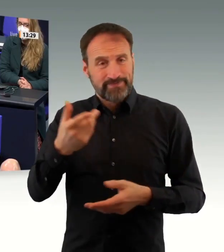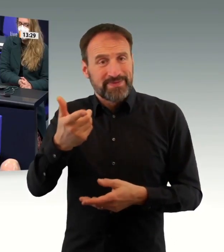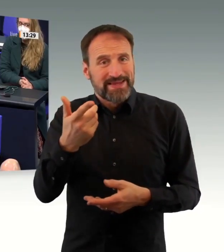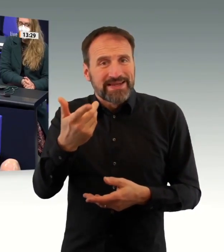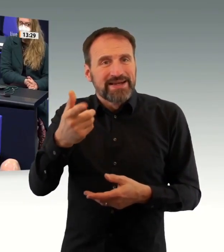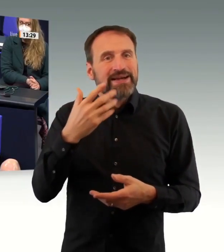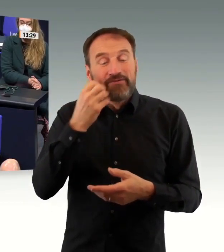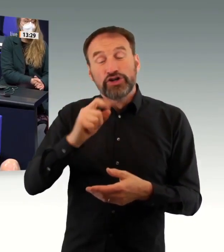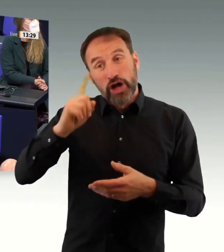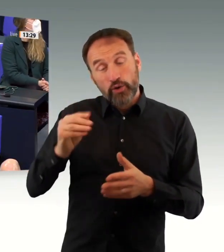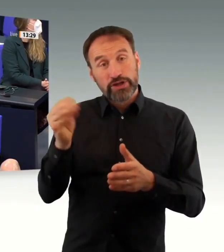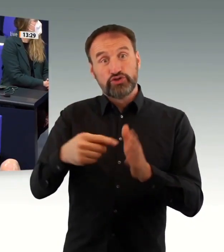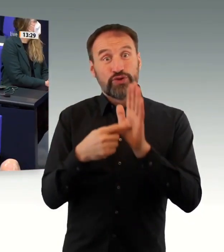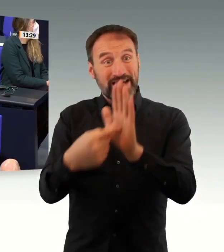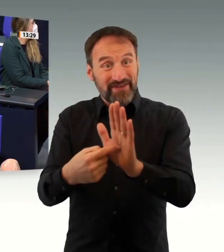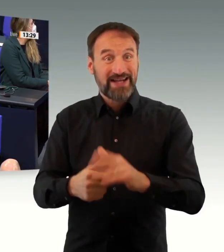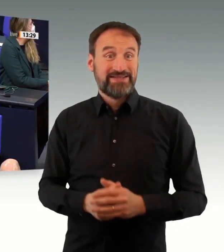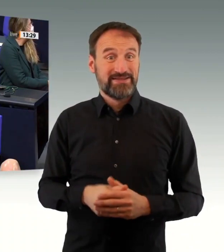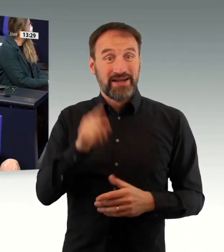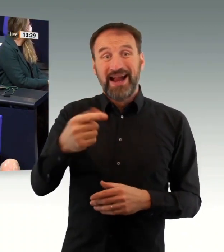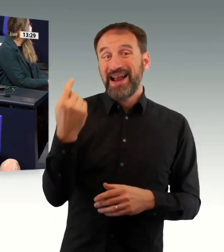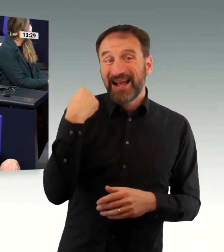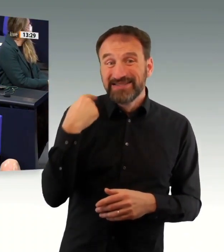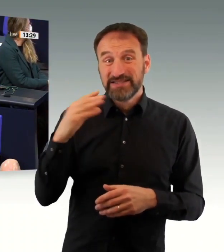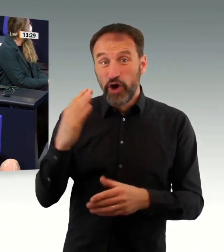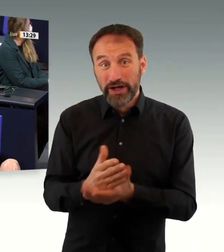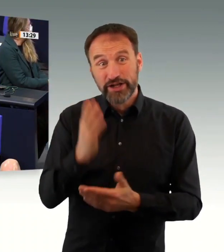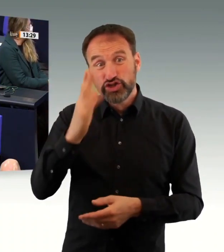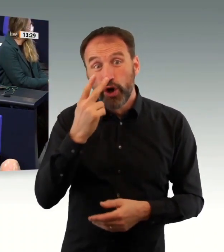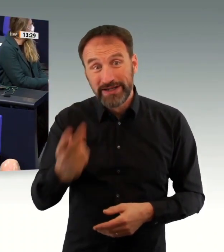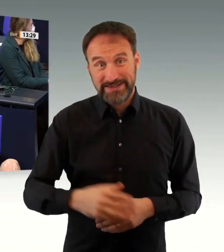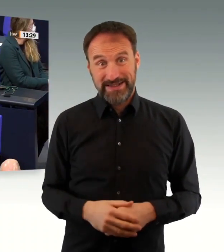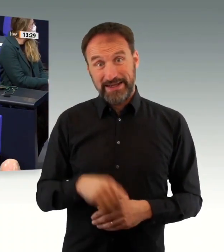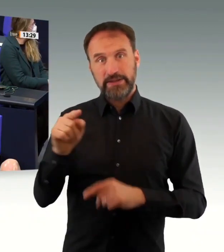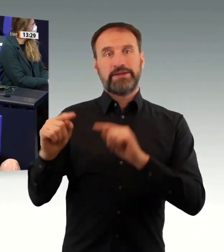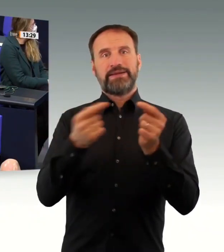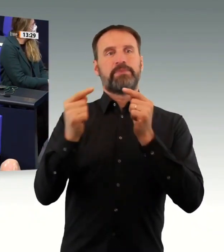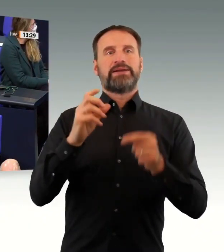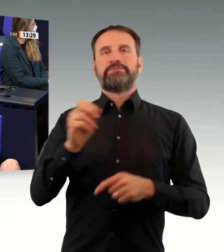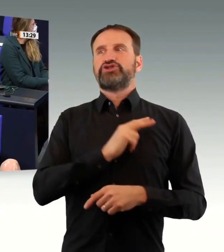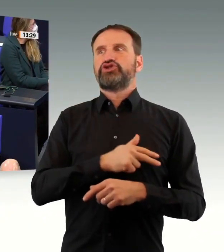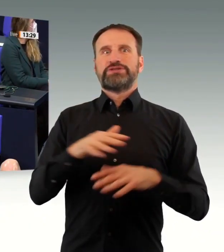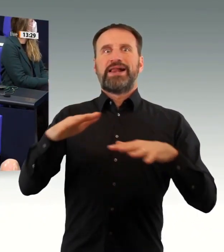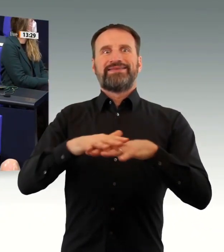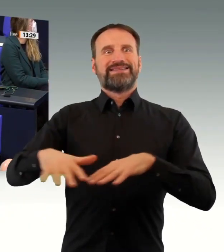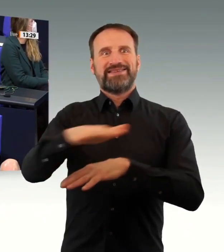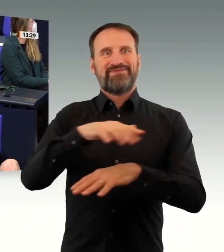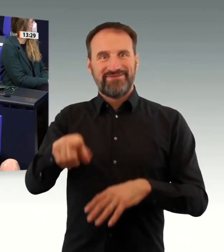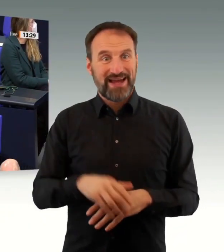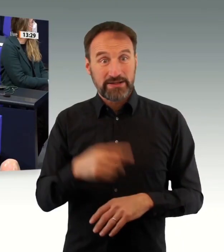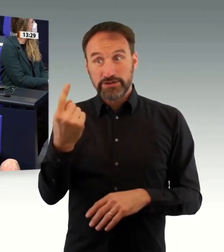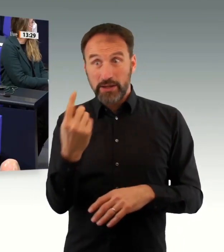erzählen? Alles war rechtlich möglich. Dafür braucht es diese Gesetzesänderung nicht. Alleine zum